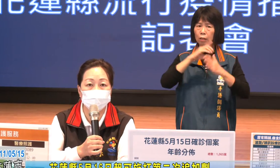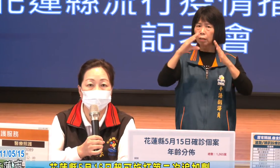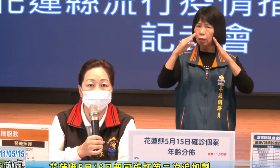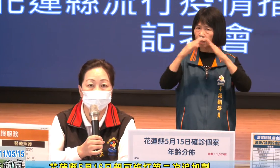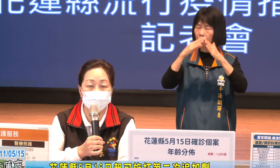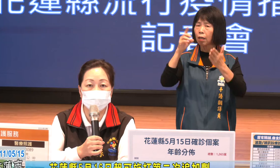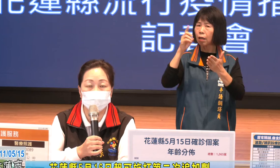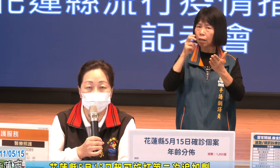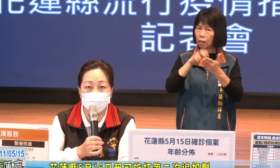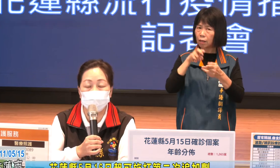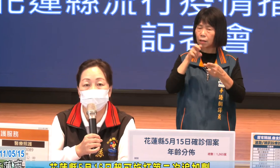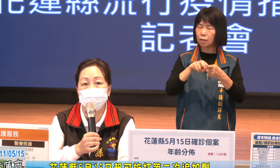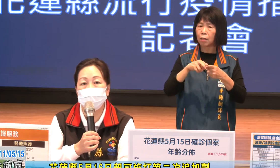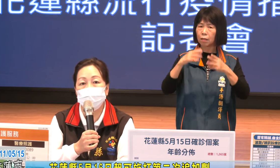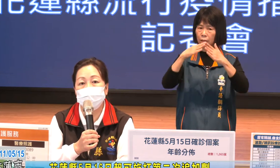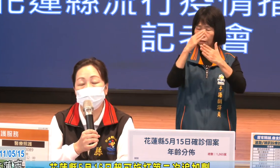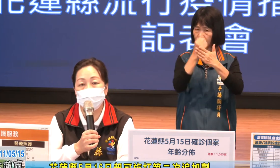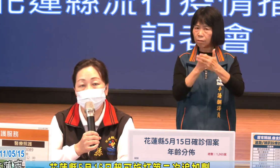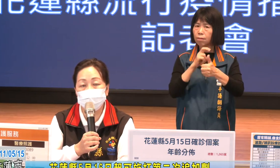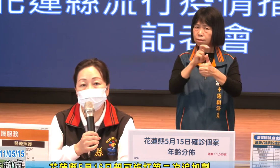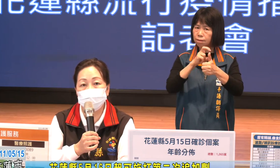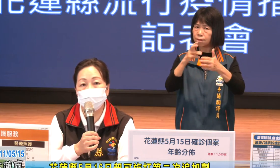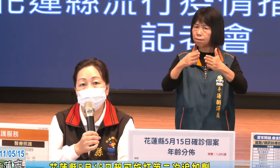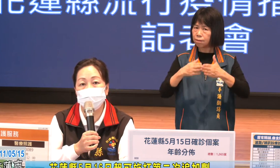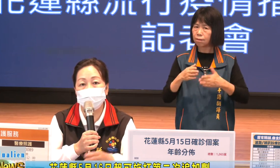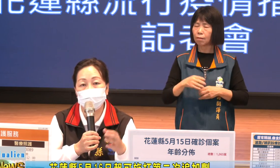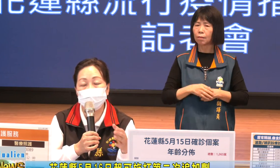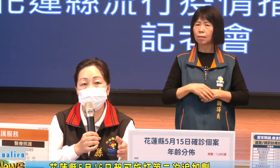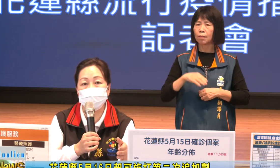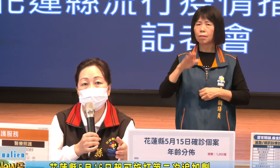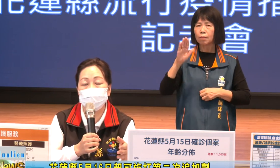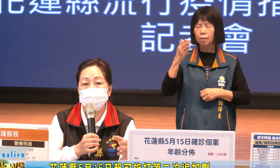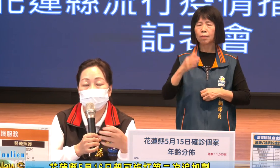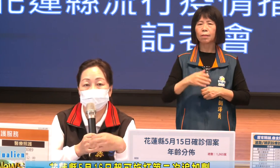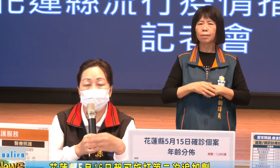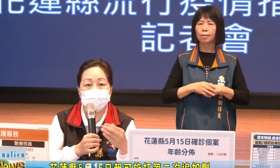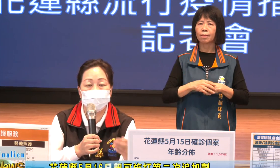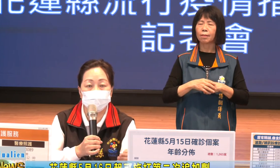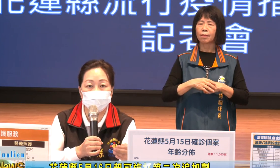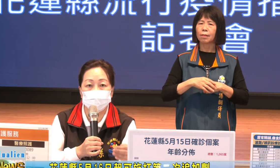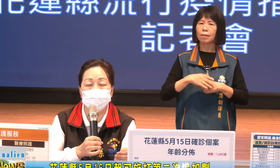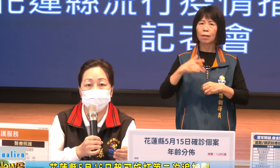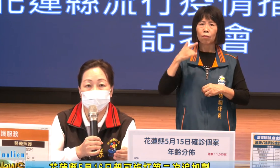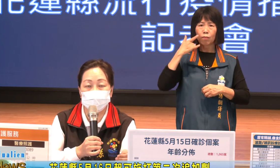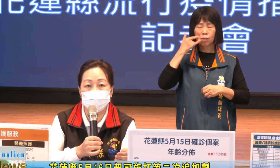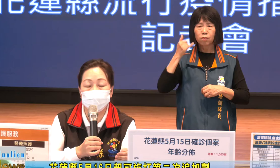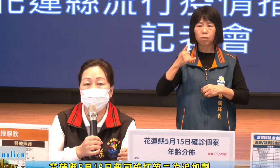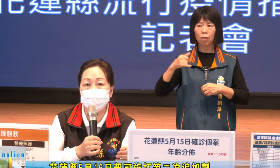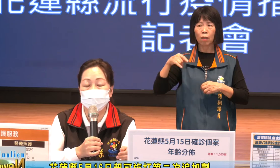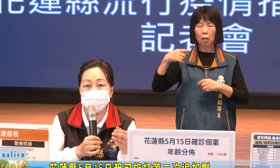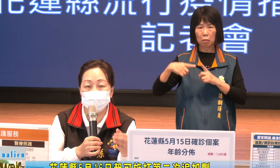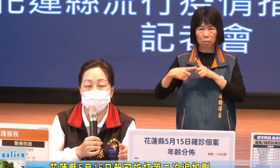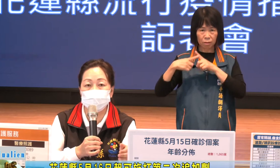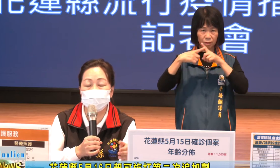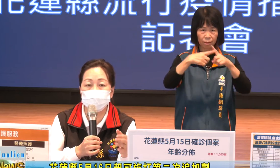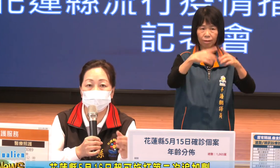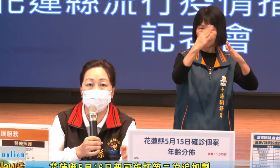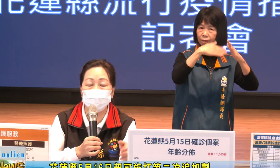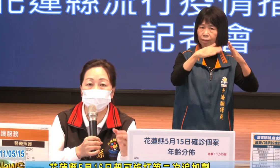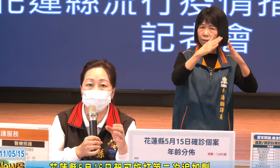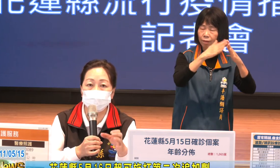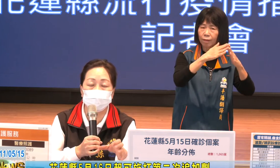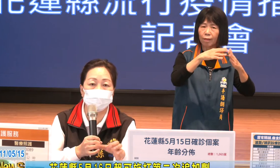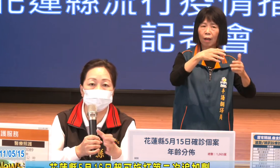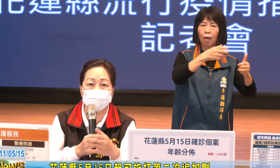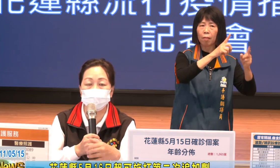來這個居家照顧的部分而當中家長要到學校去接學生要